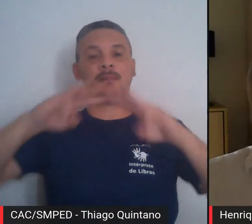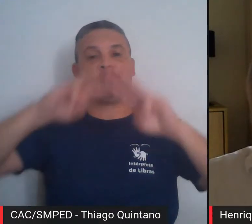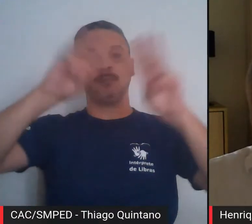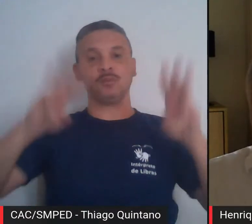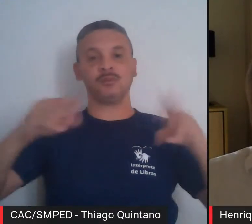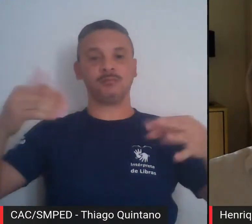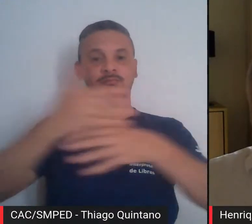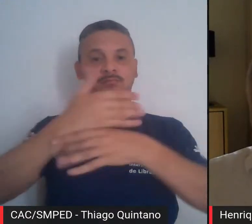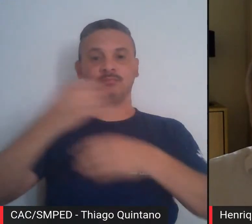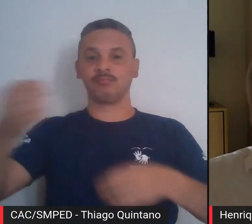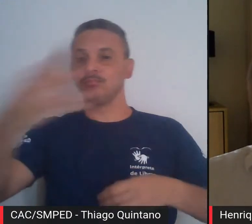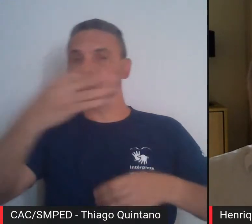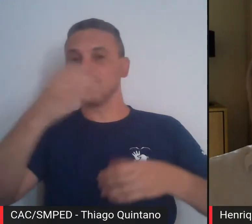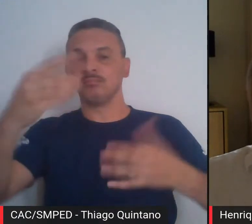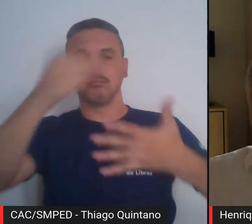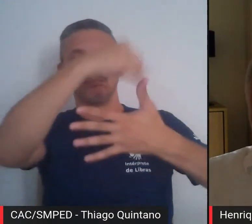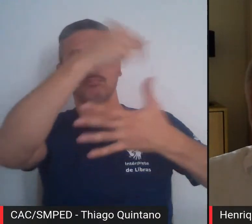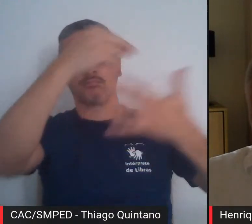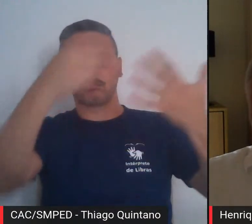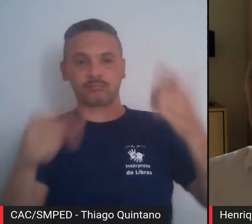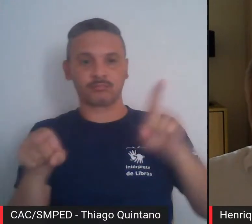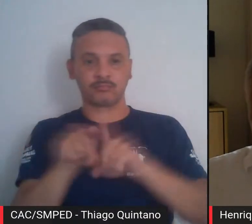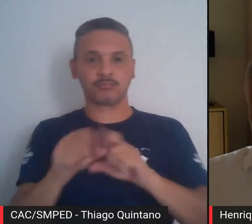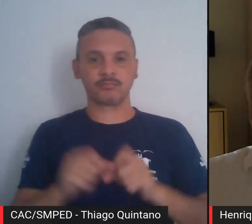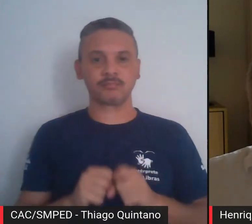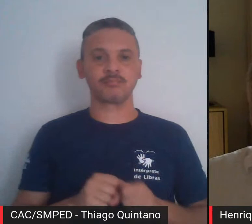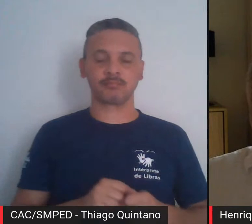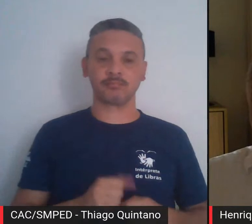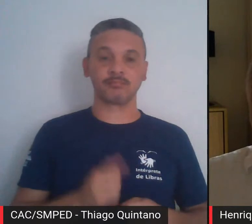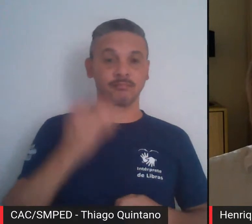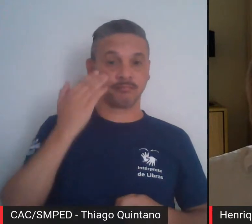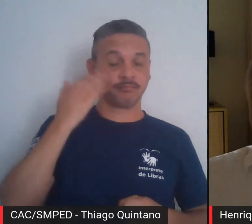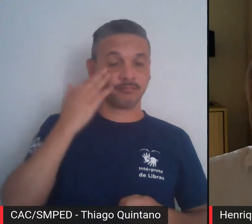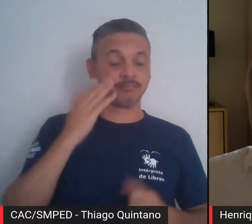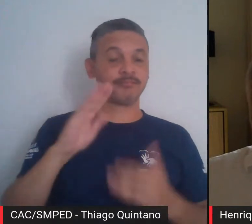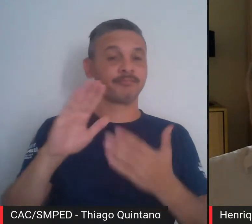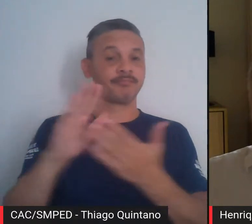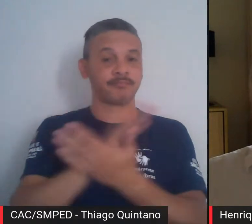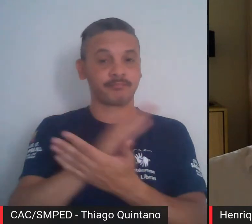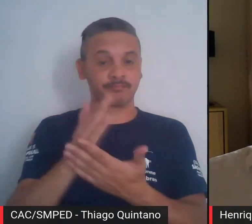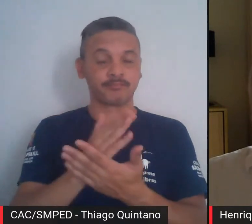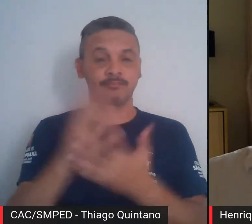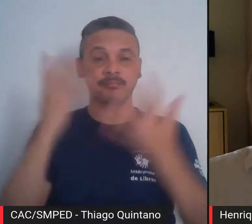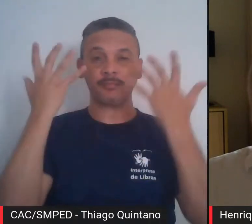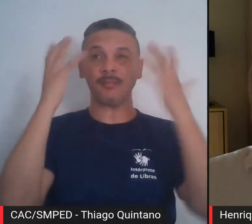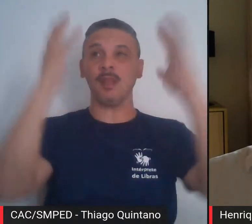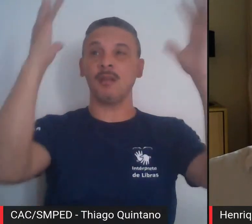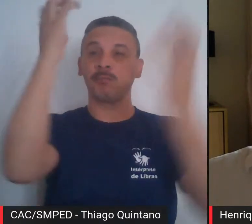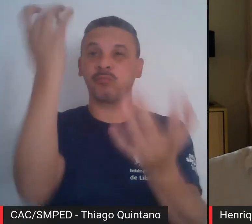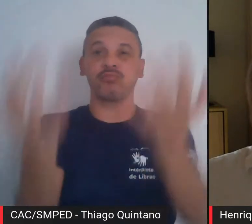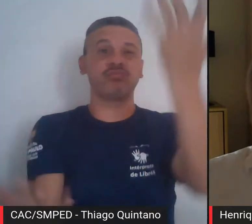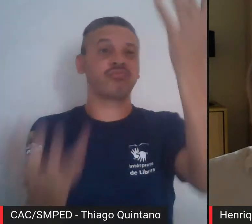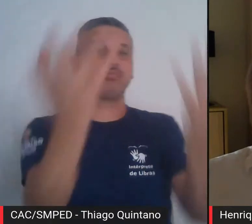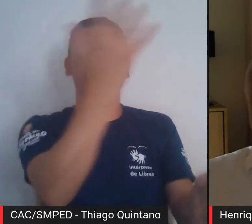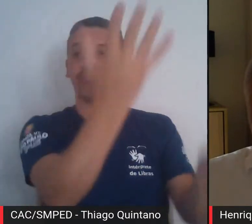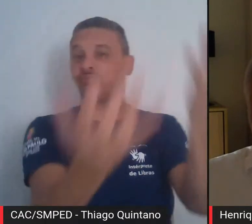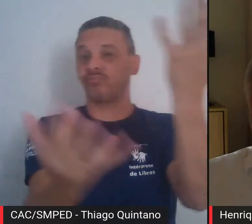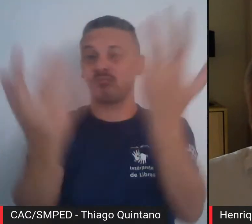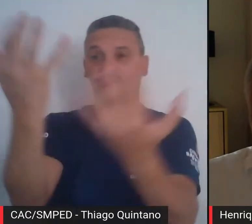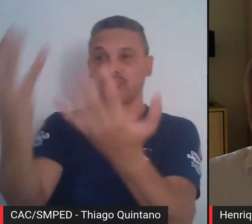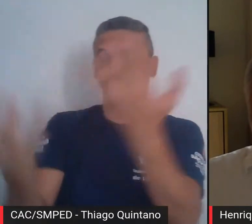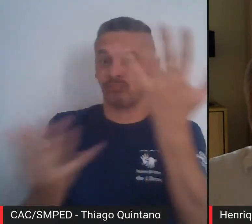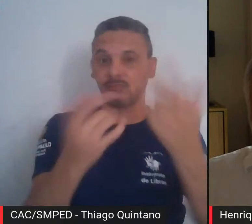orientações. As queimadas não pouparam a mata em uma das laterais da sua